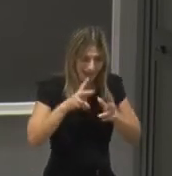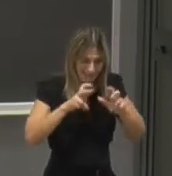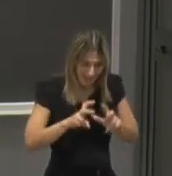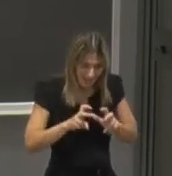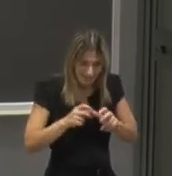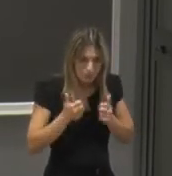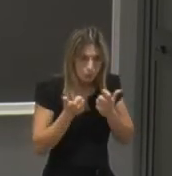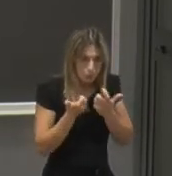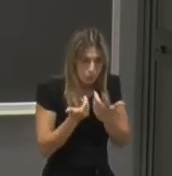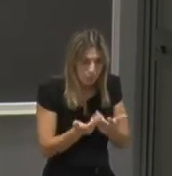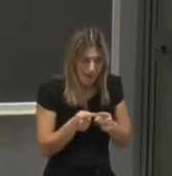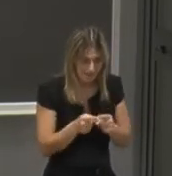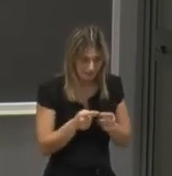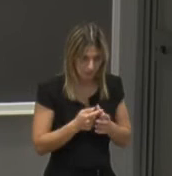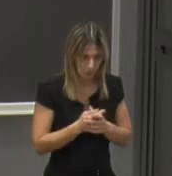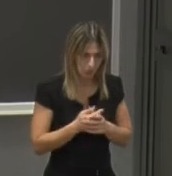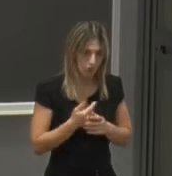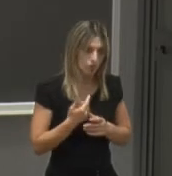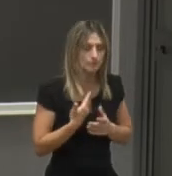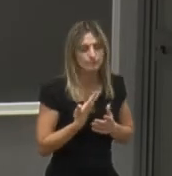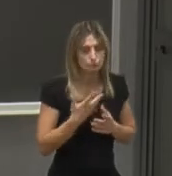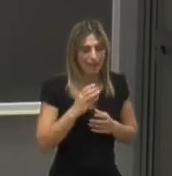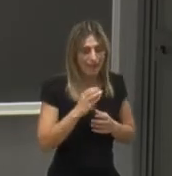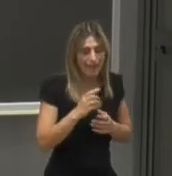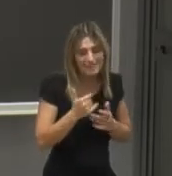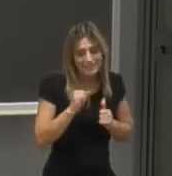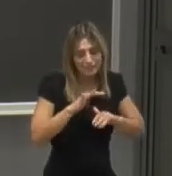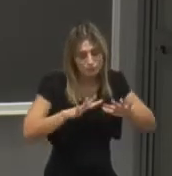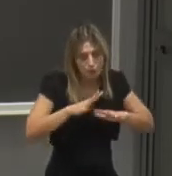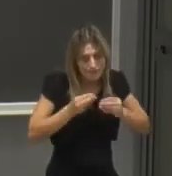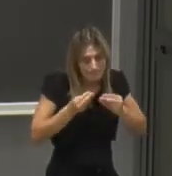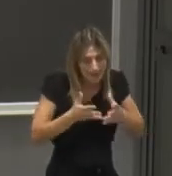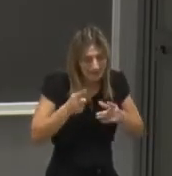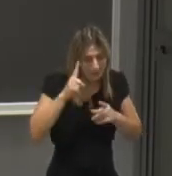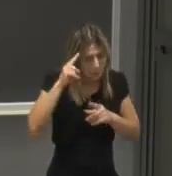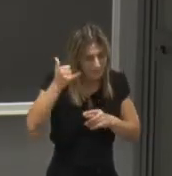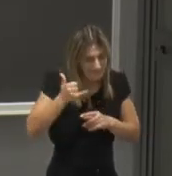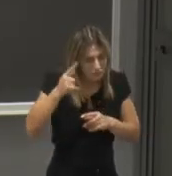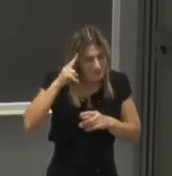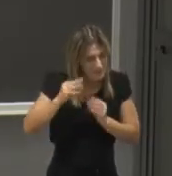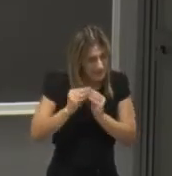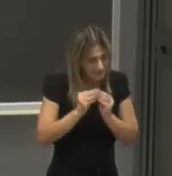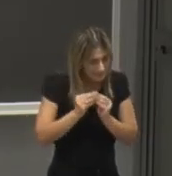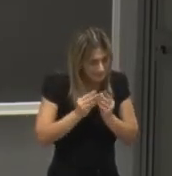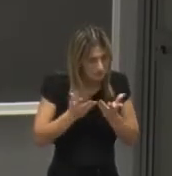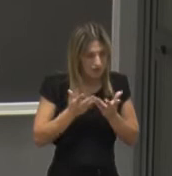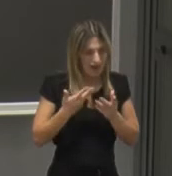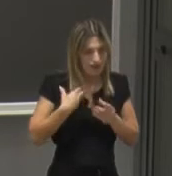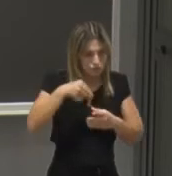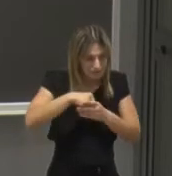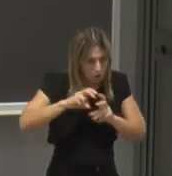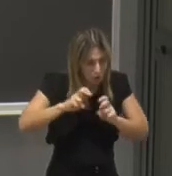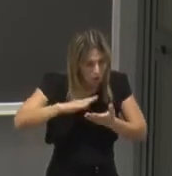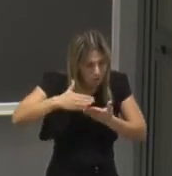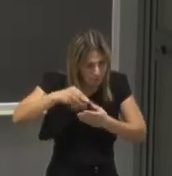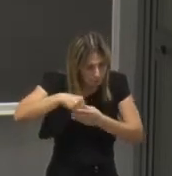quelle classiche dell'informatica, l'intelligenza artificiale,'ingegneria del software